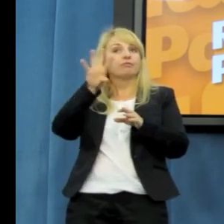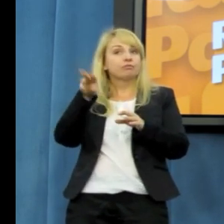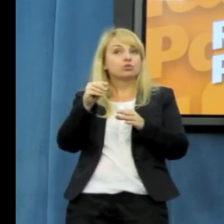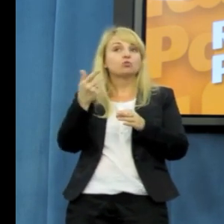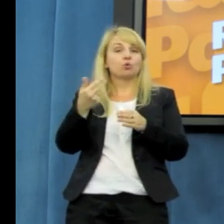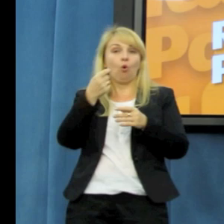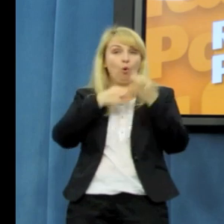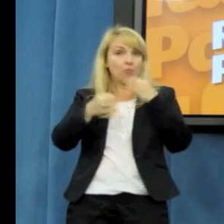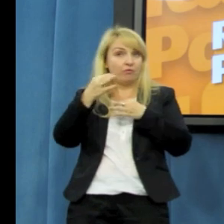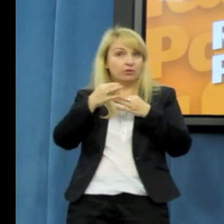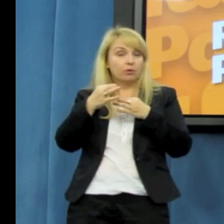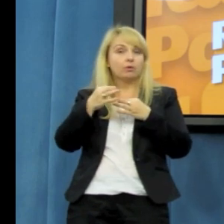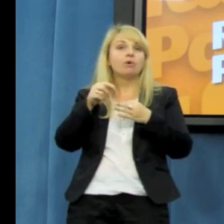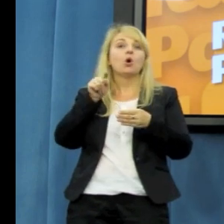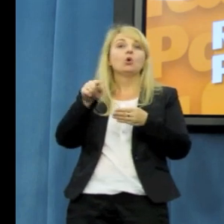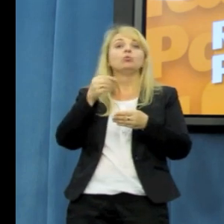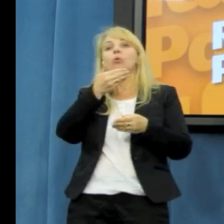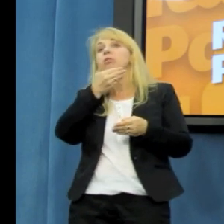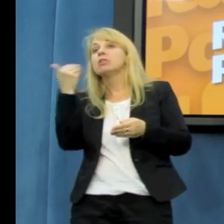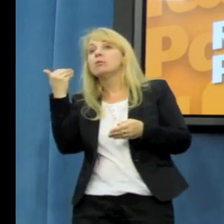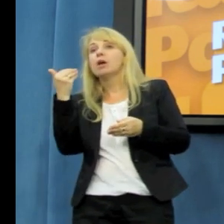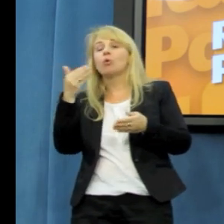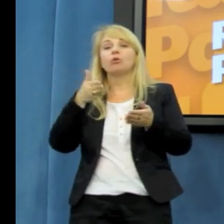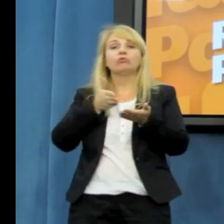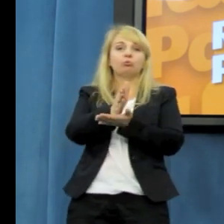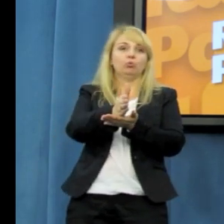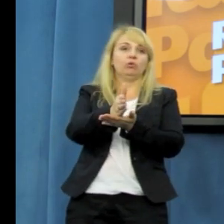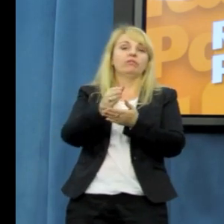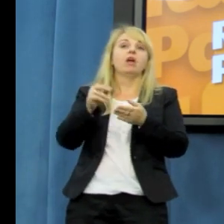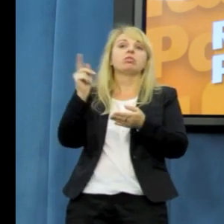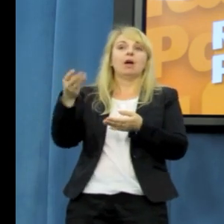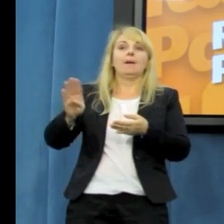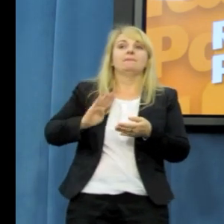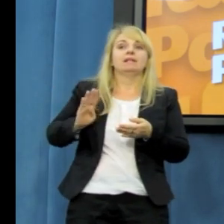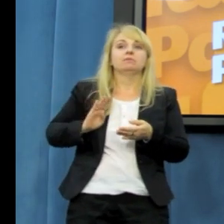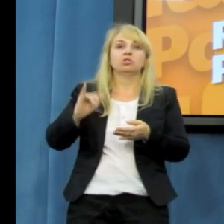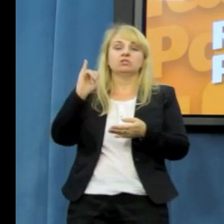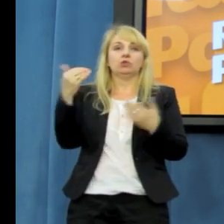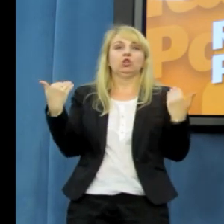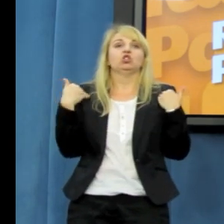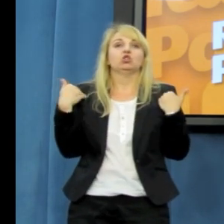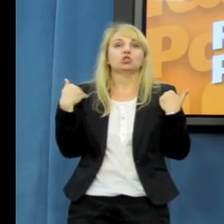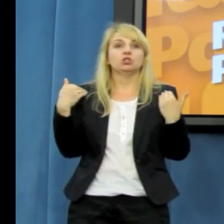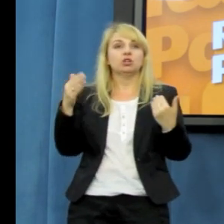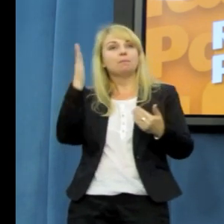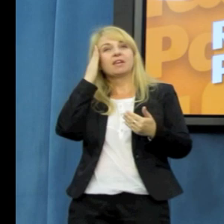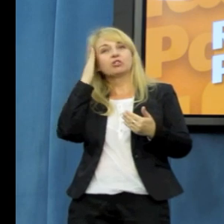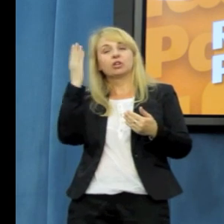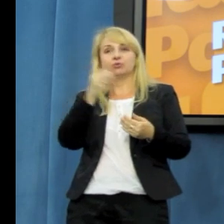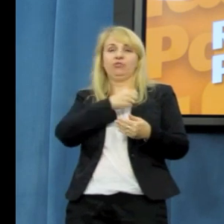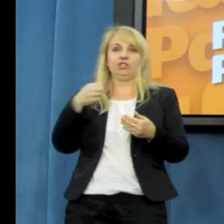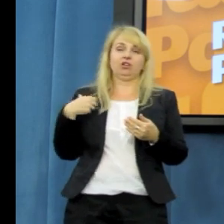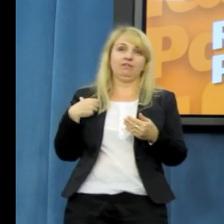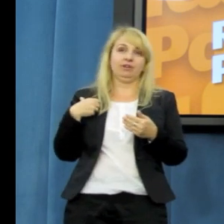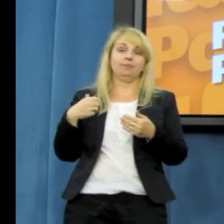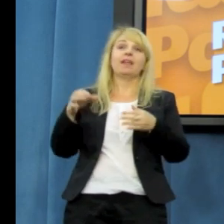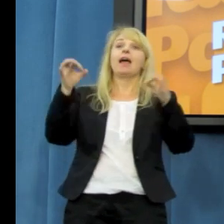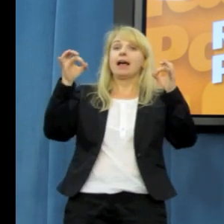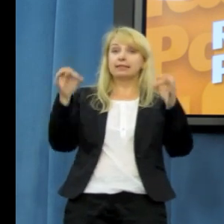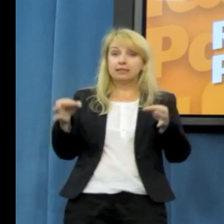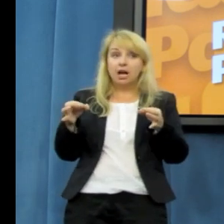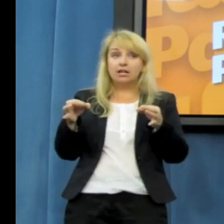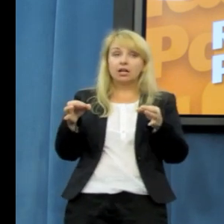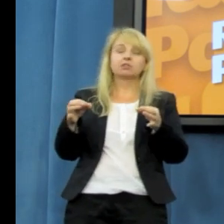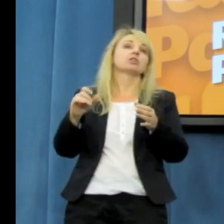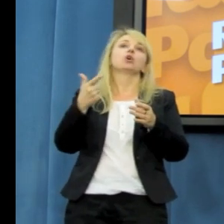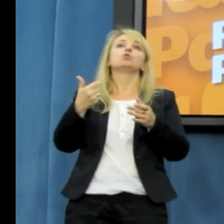wpływu na bezpieczeństwo i życie Polaków. Nie stwarzały zagrożenia życia. Natomiast to, co się